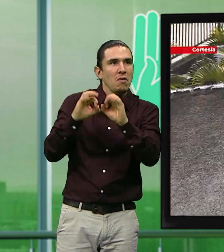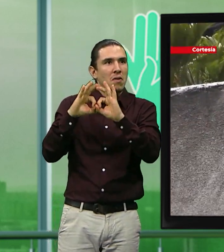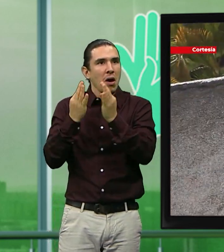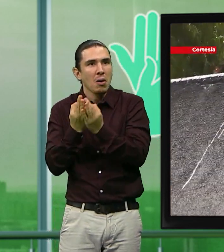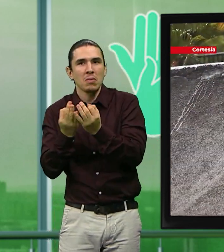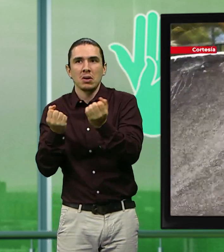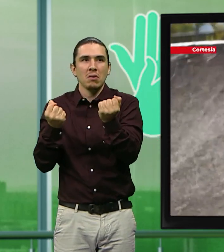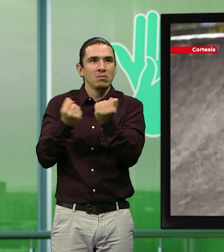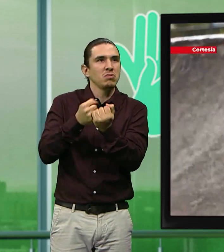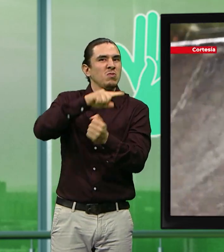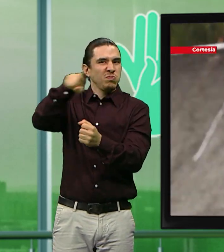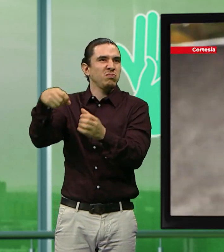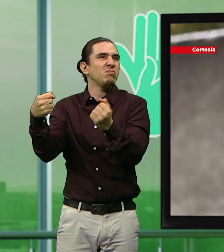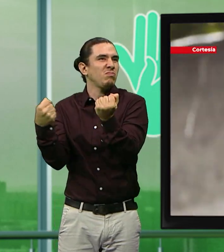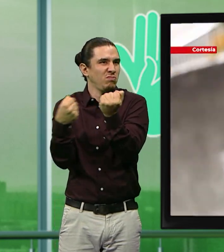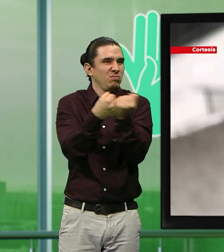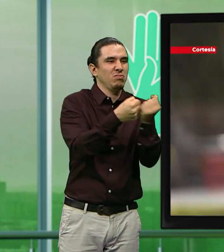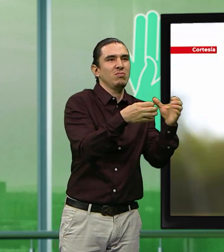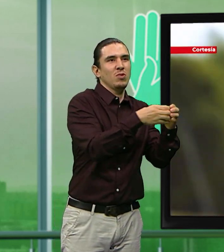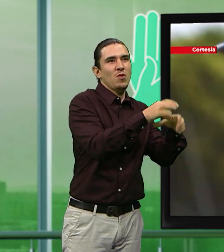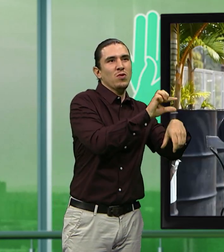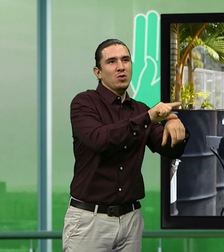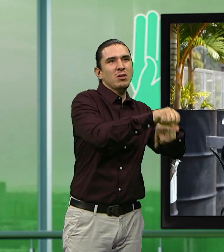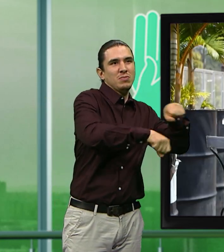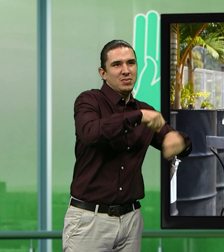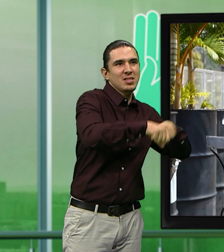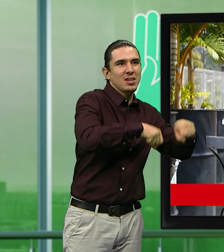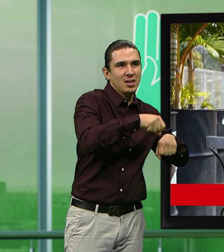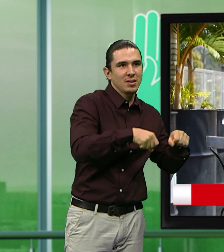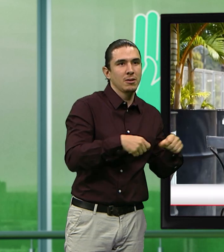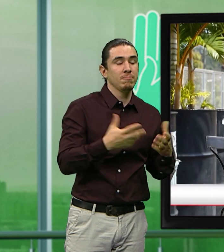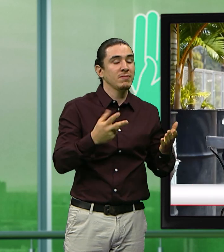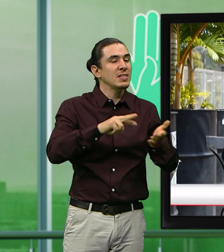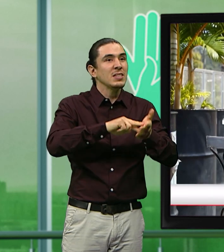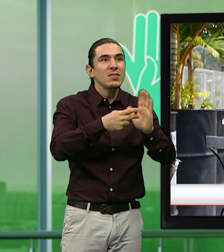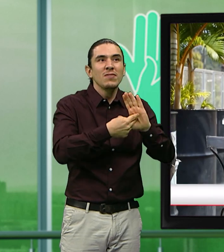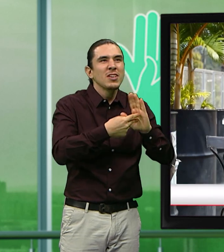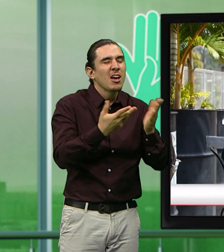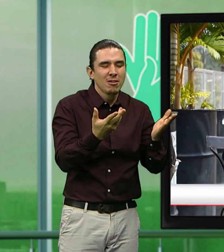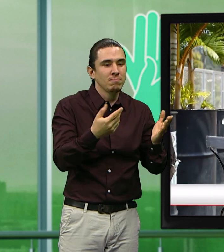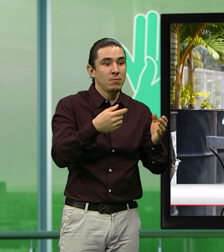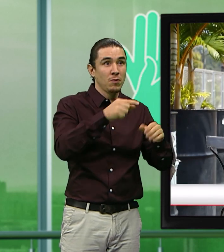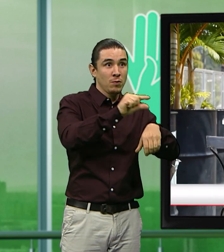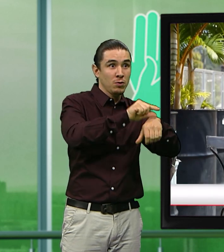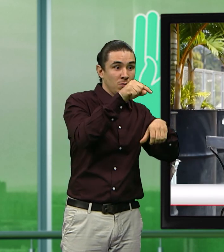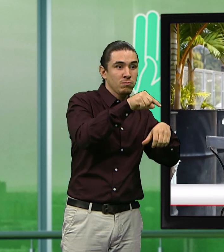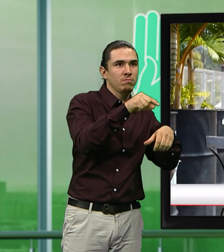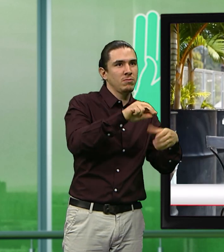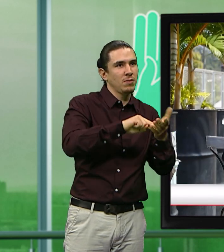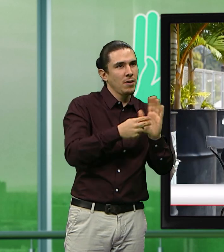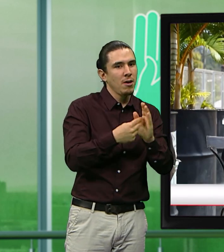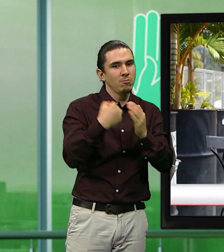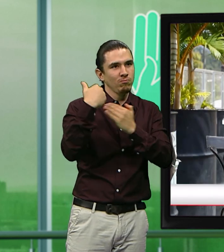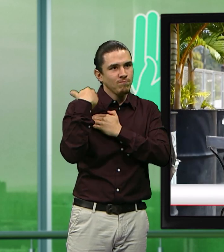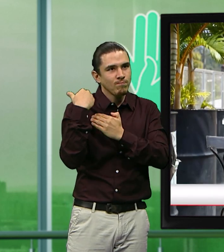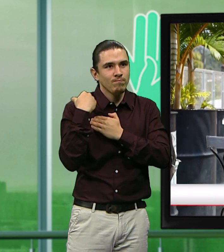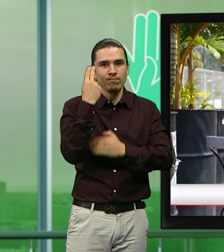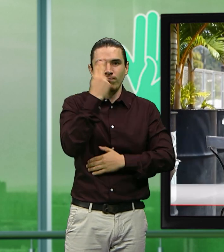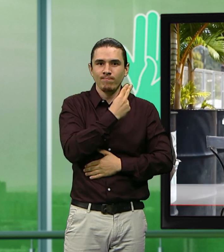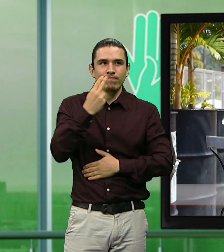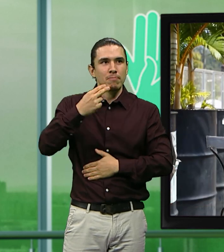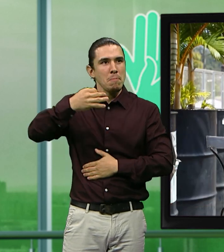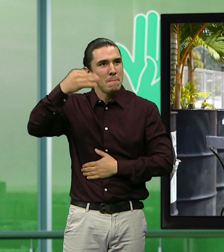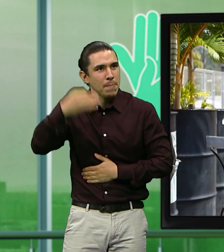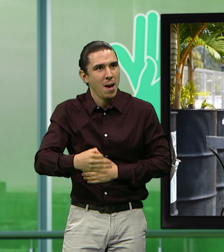Los apoyamos pues como en lo que significa tener responsabilidad, cumplimiento,